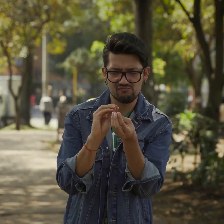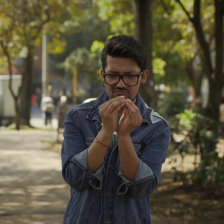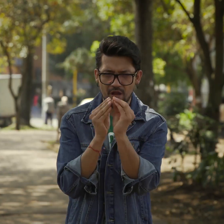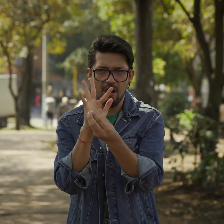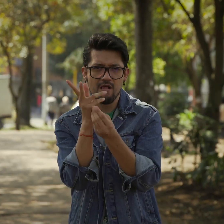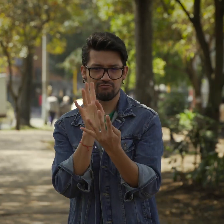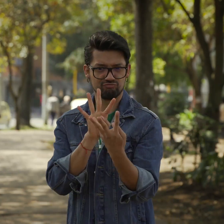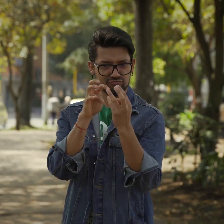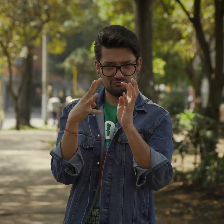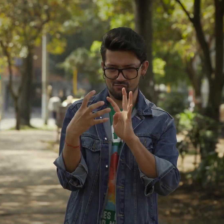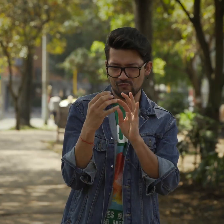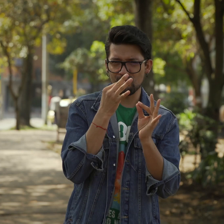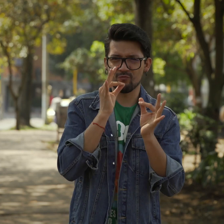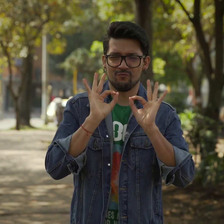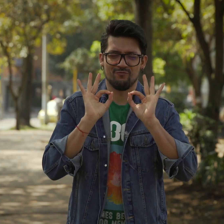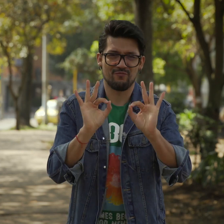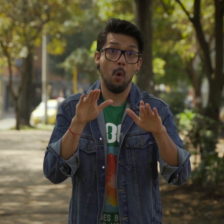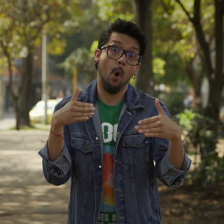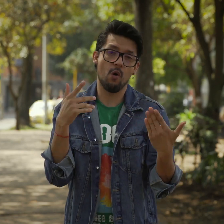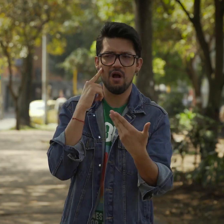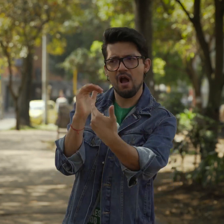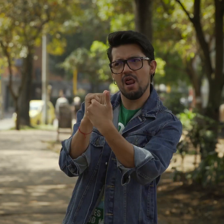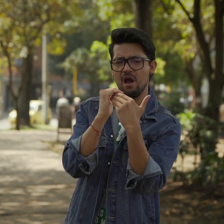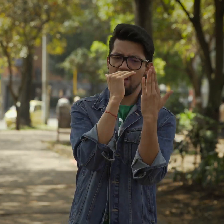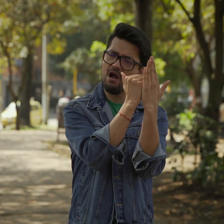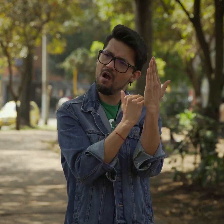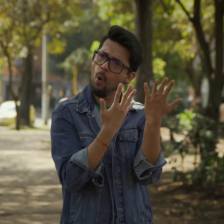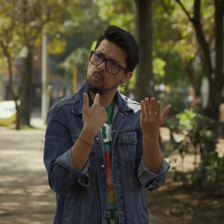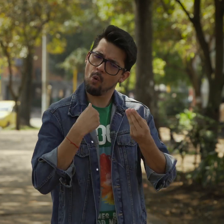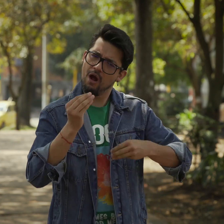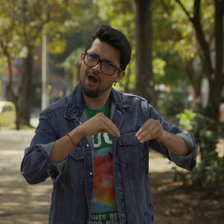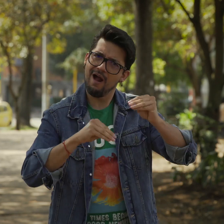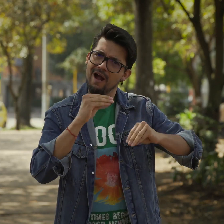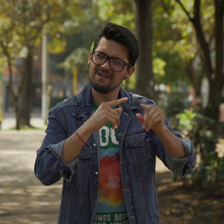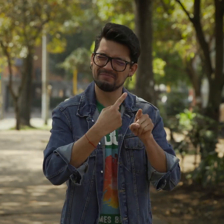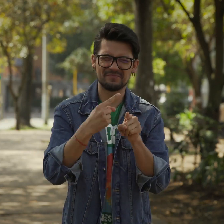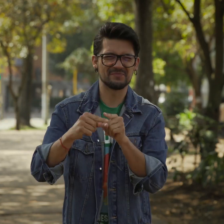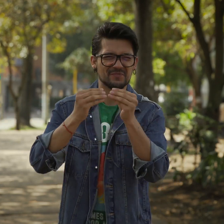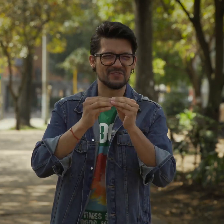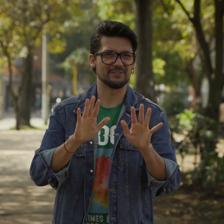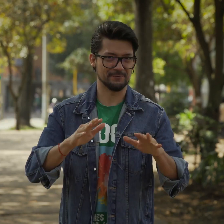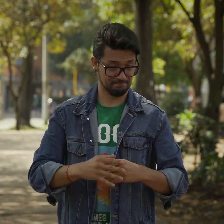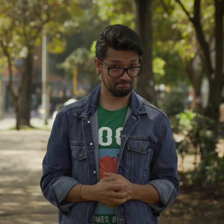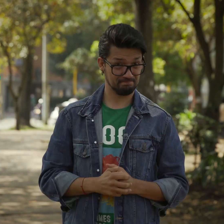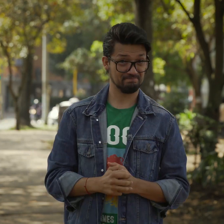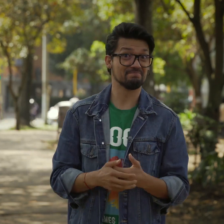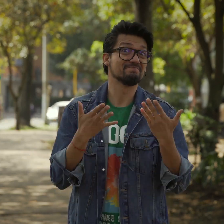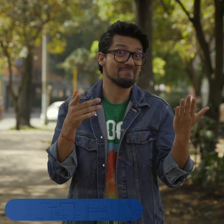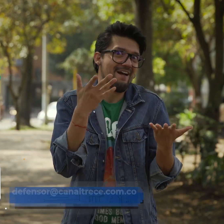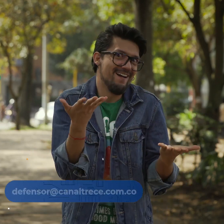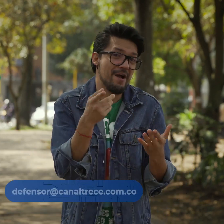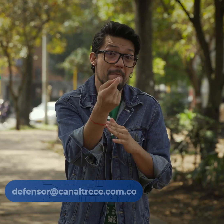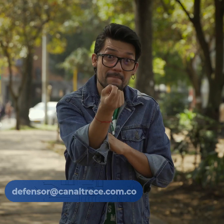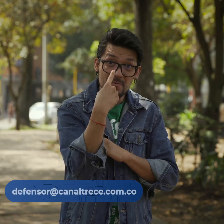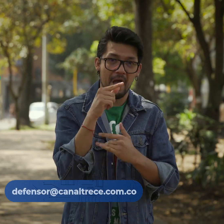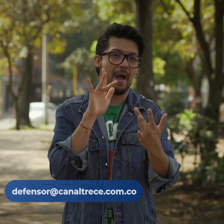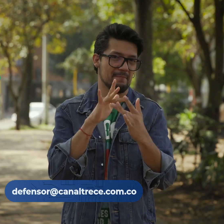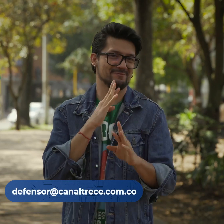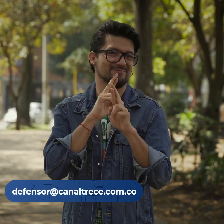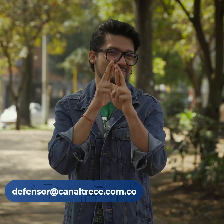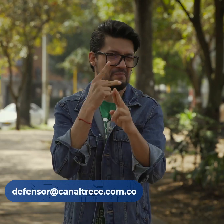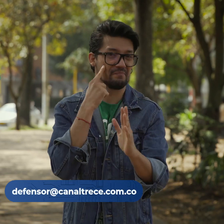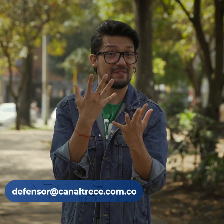series donde crean esculturas comestibles o enseñan recetas típicas. Para responder a tu pregunta, quiero